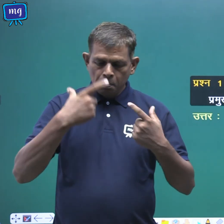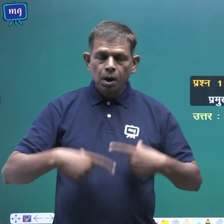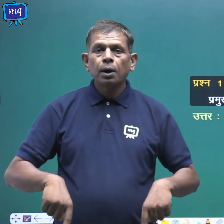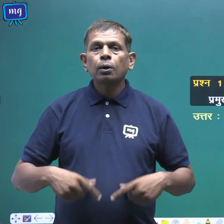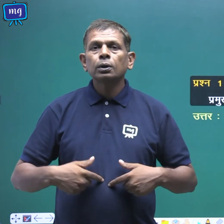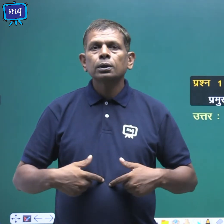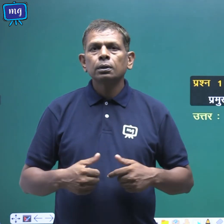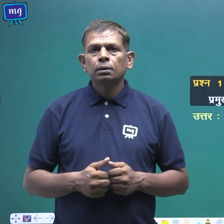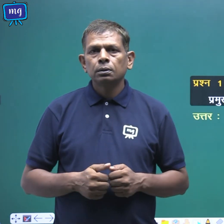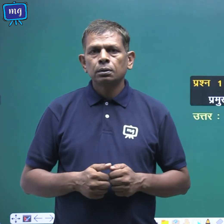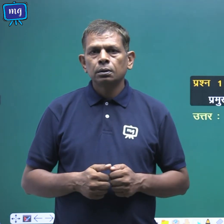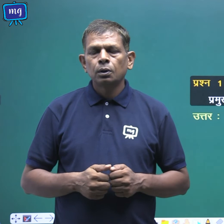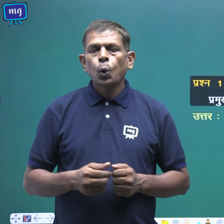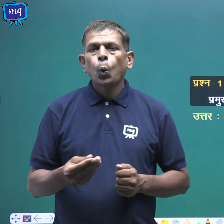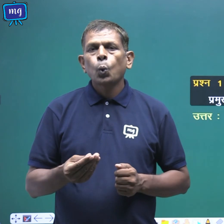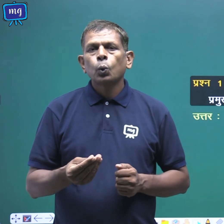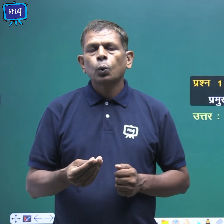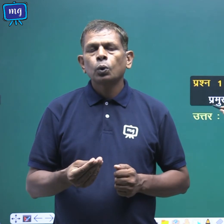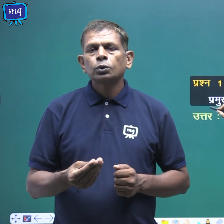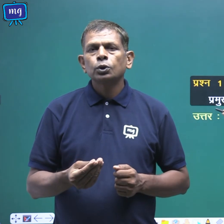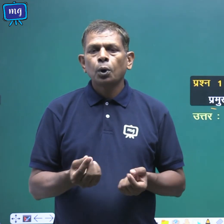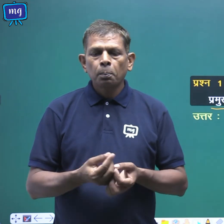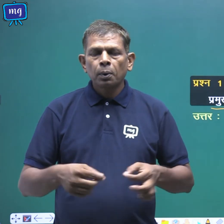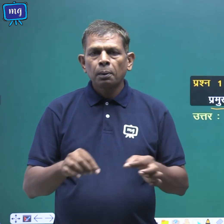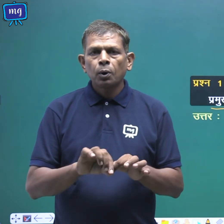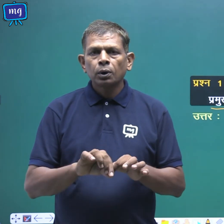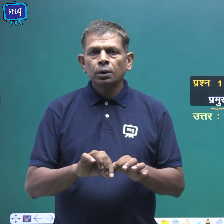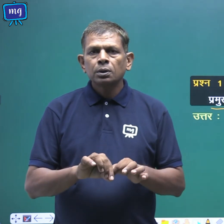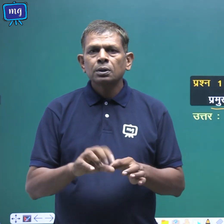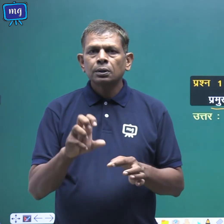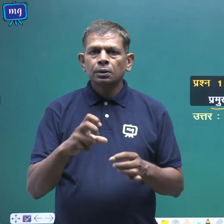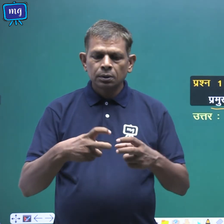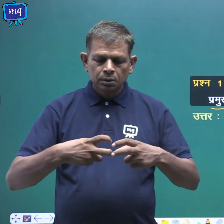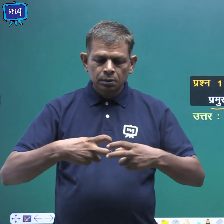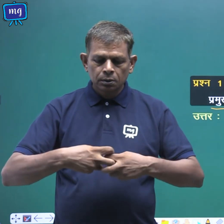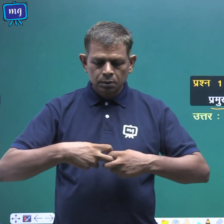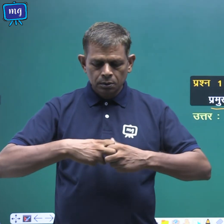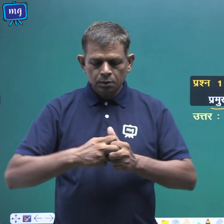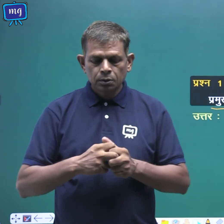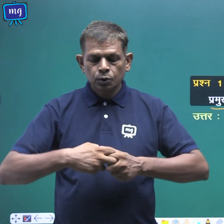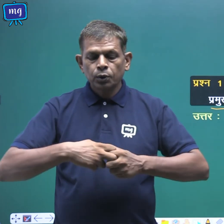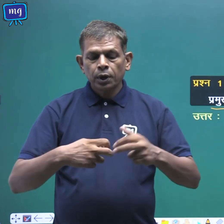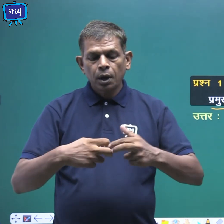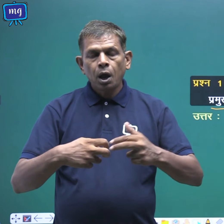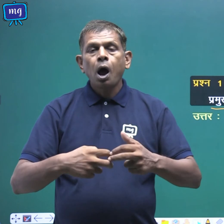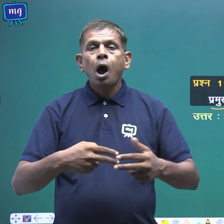कुछ प्रमुक संधियों के नाम लिखिए